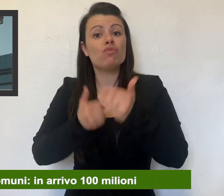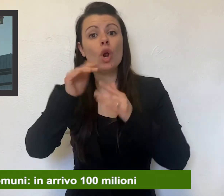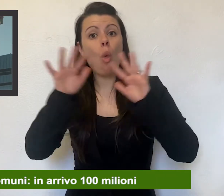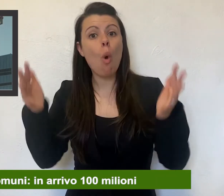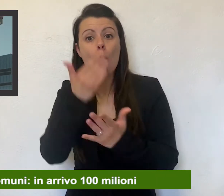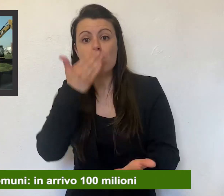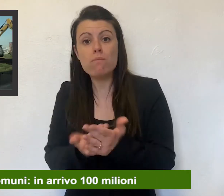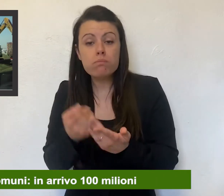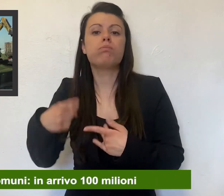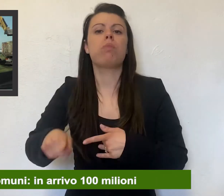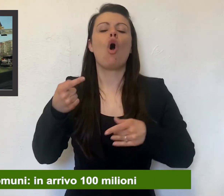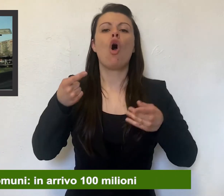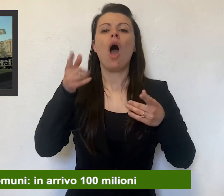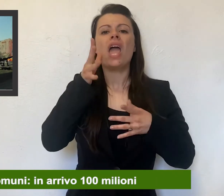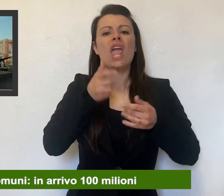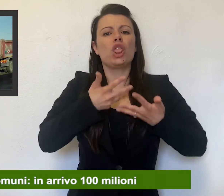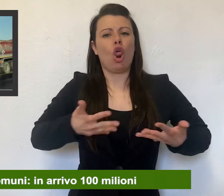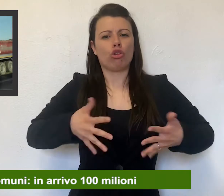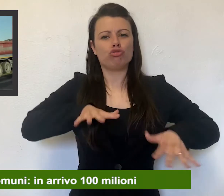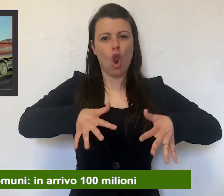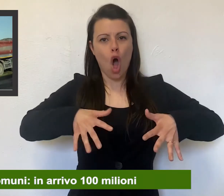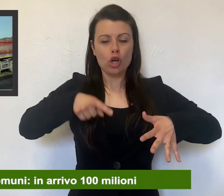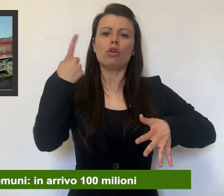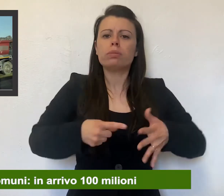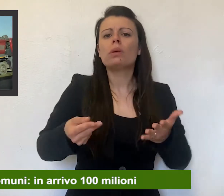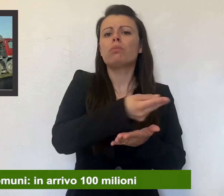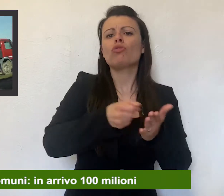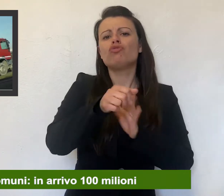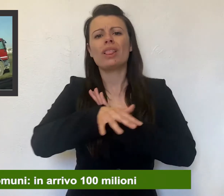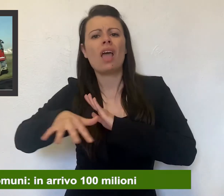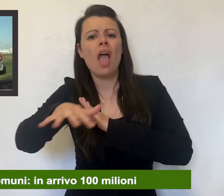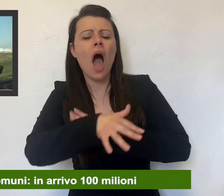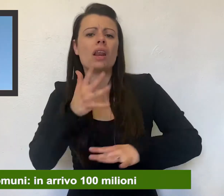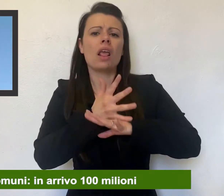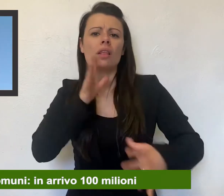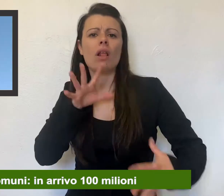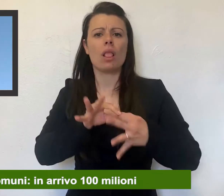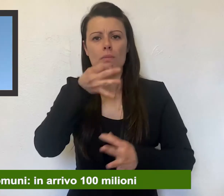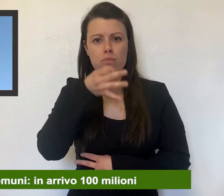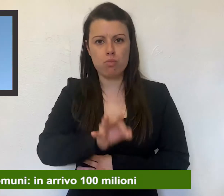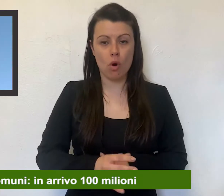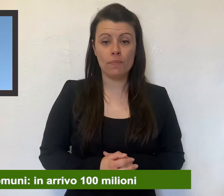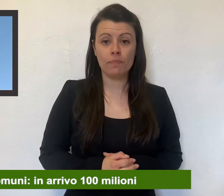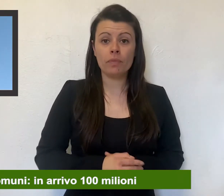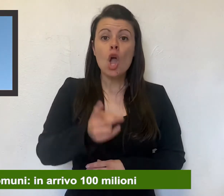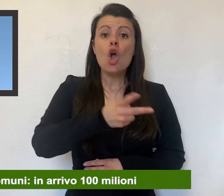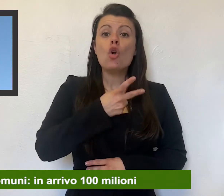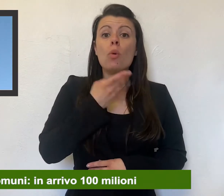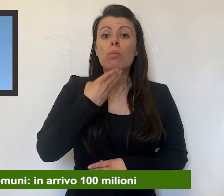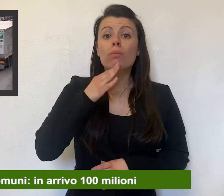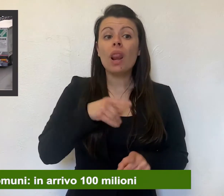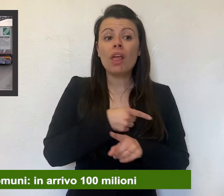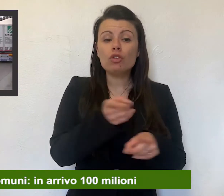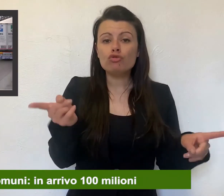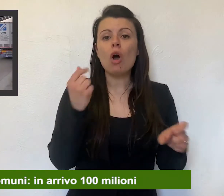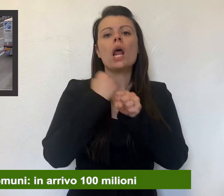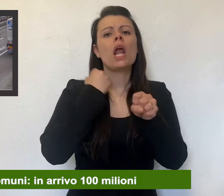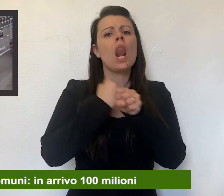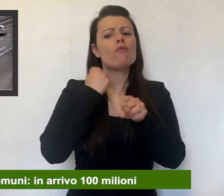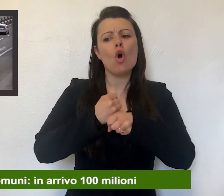possono essere interessati dai progetti e dagli interventi. I comuni beneficiari dovranno affidare i lavori per la realizzazione delle opere